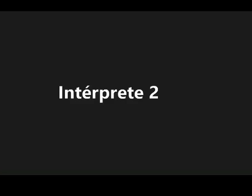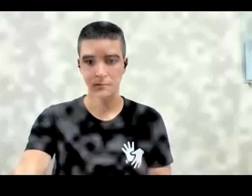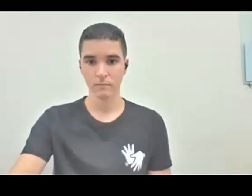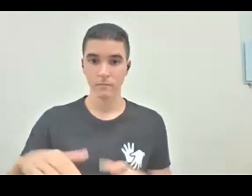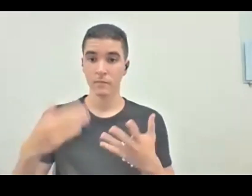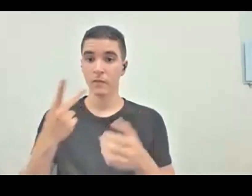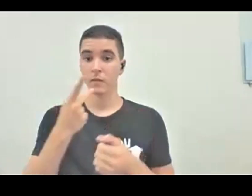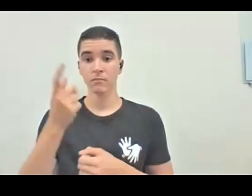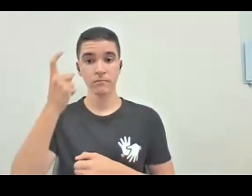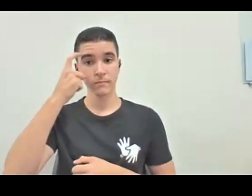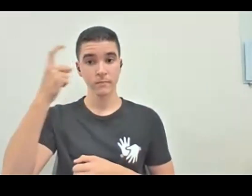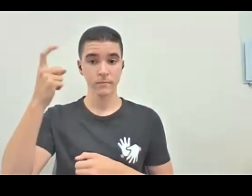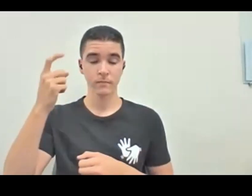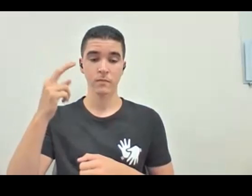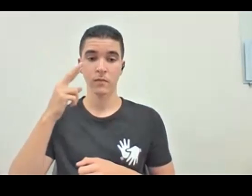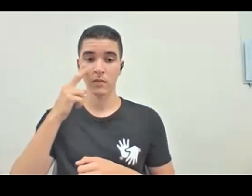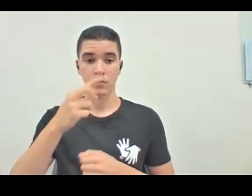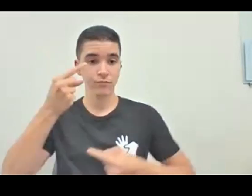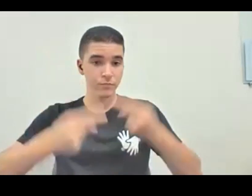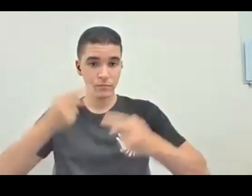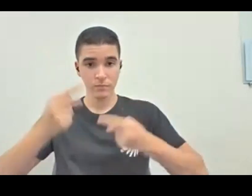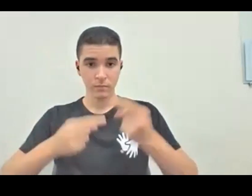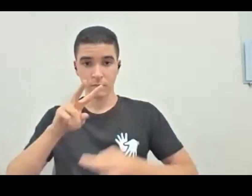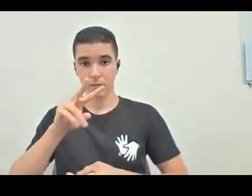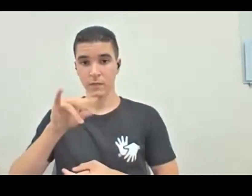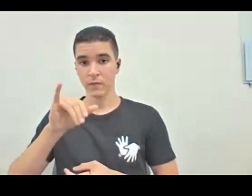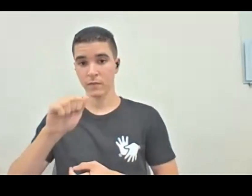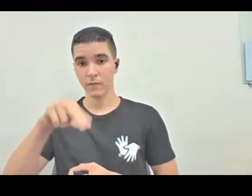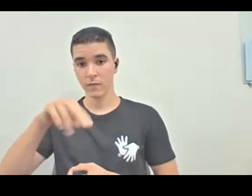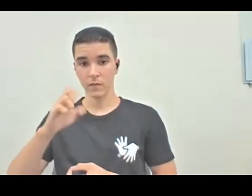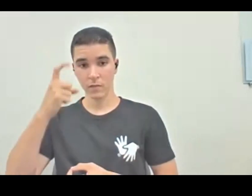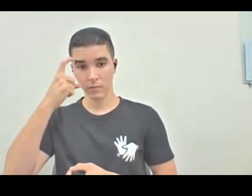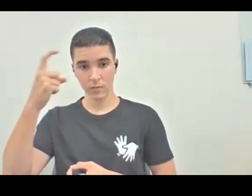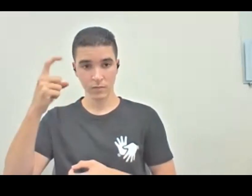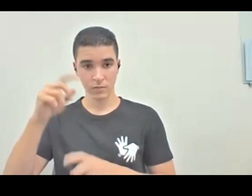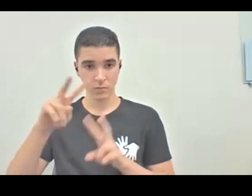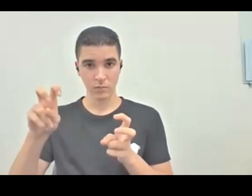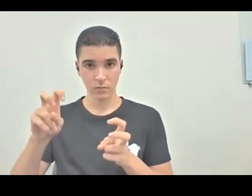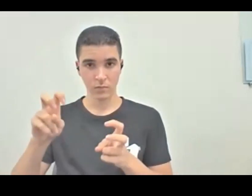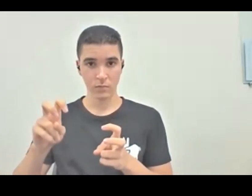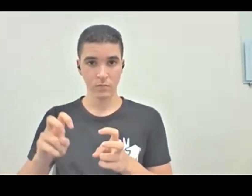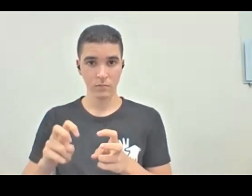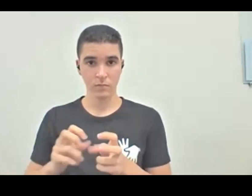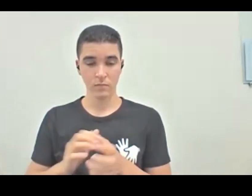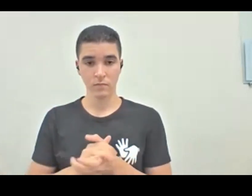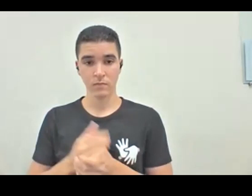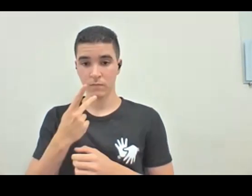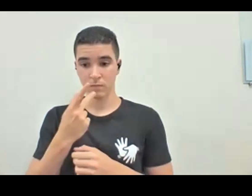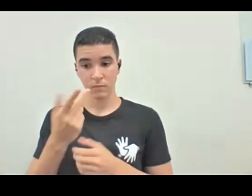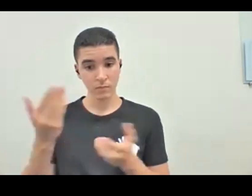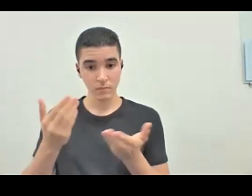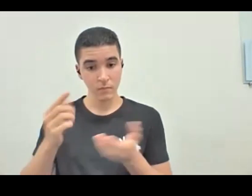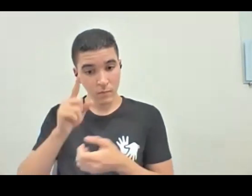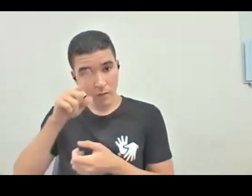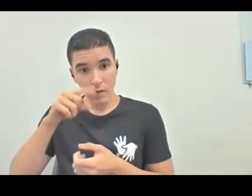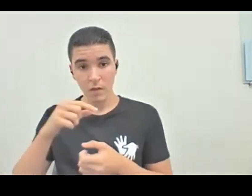pensando, o a gente veio discutir aqui, Viviane tá pensando sobre isso, eu também, foi uma coincidência a gente falar disso hoje, que é,